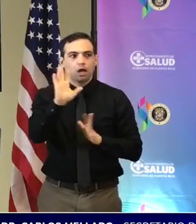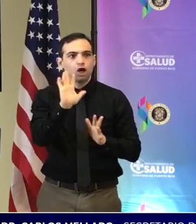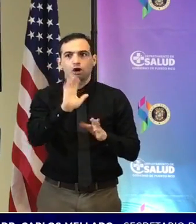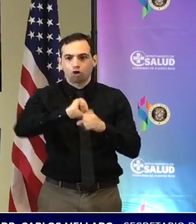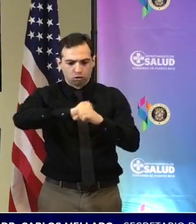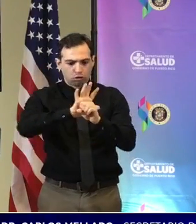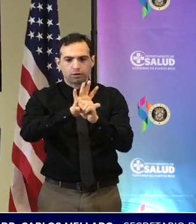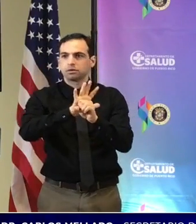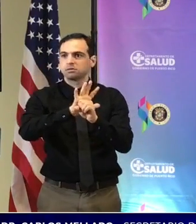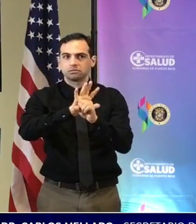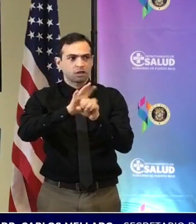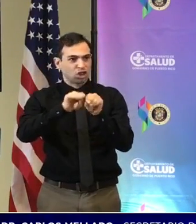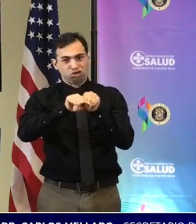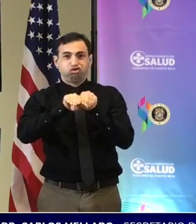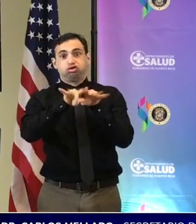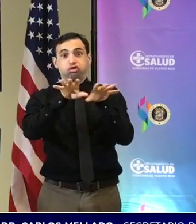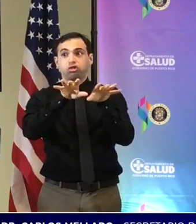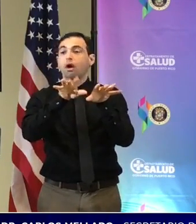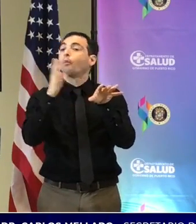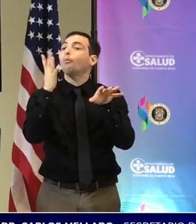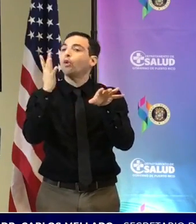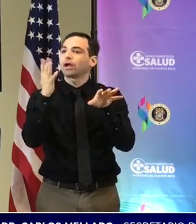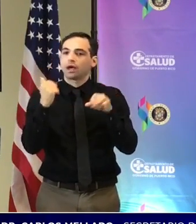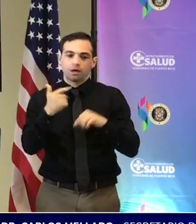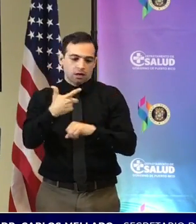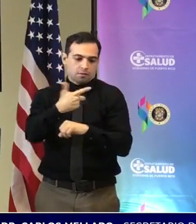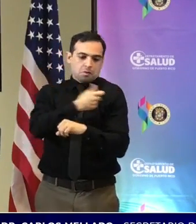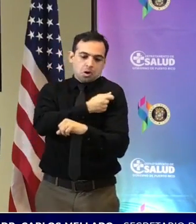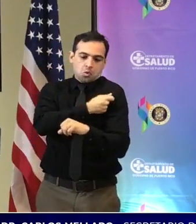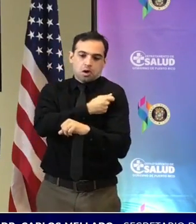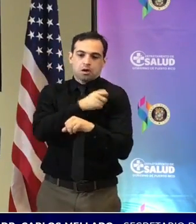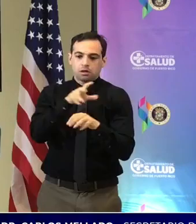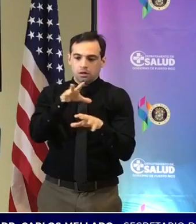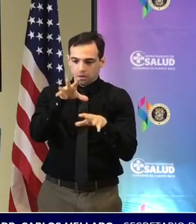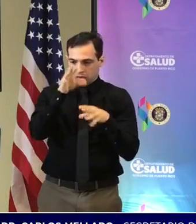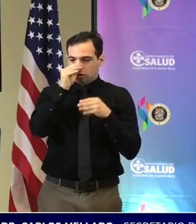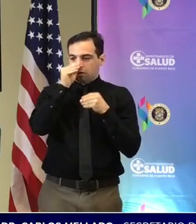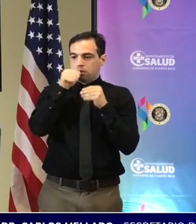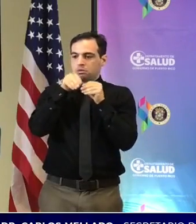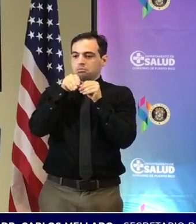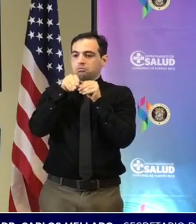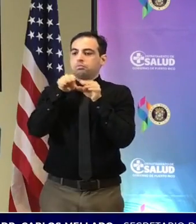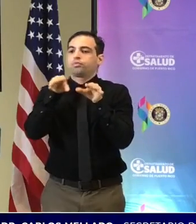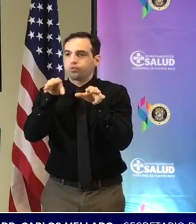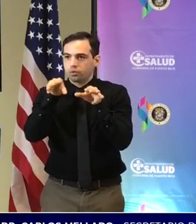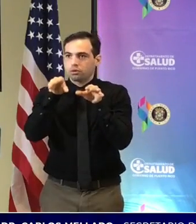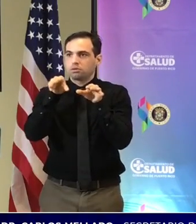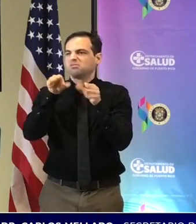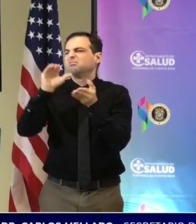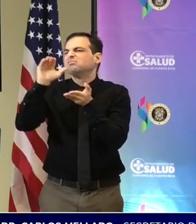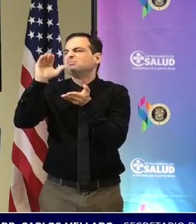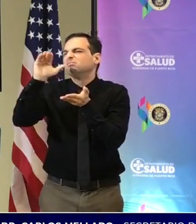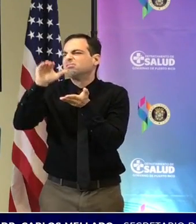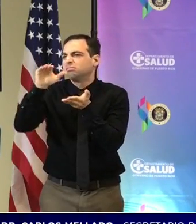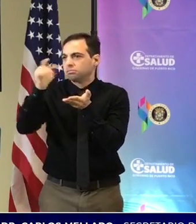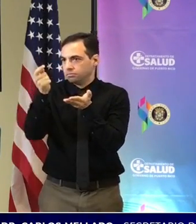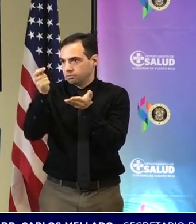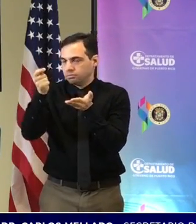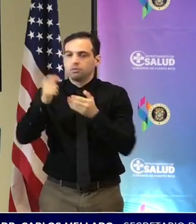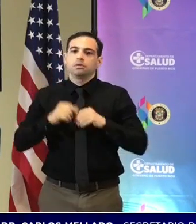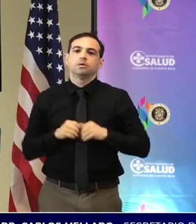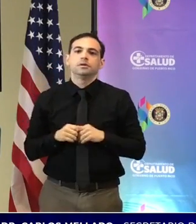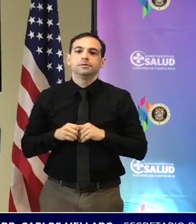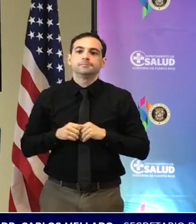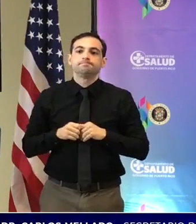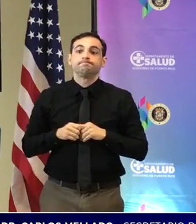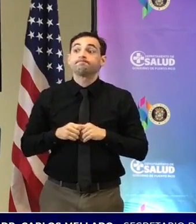cuando se tiene la vacuna, pues eso ayuda en cuanto a eso. Y lo otro, el manejo y tratamiento, las clínicas que se